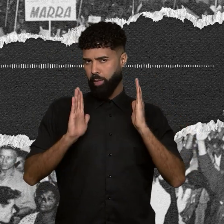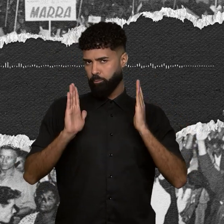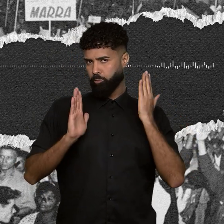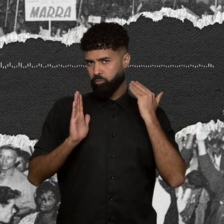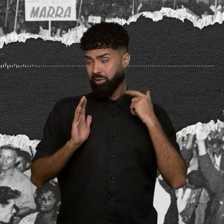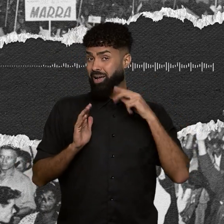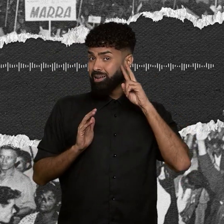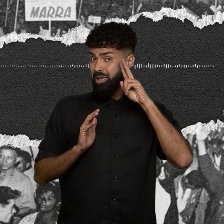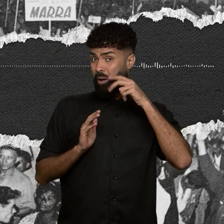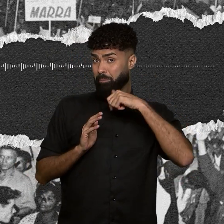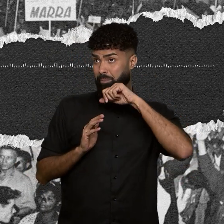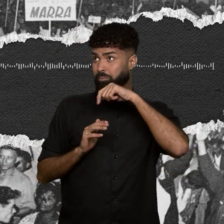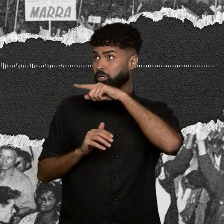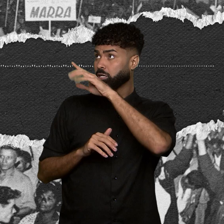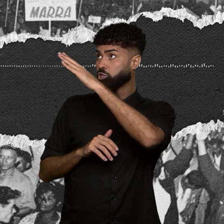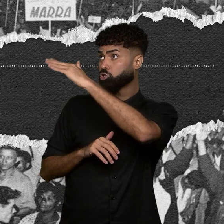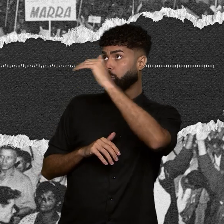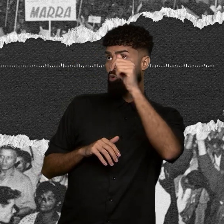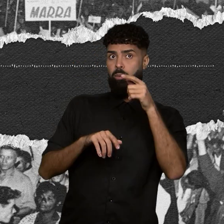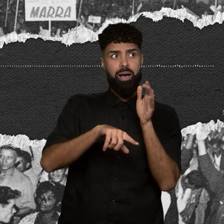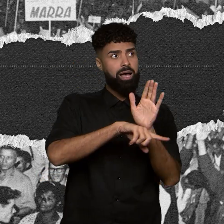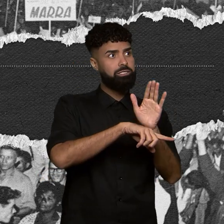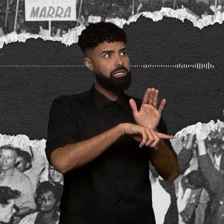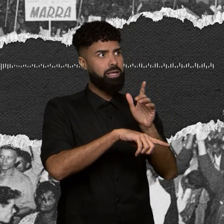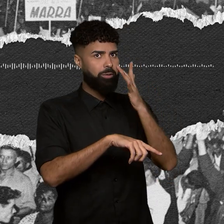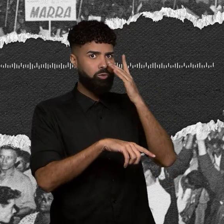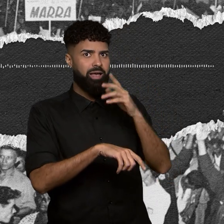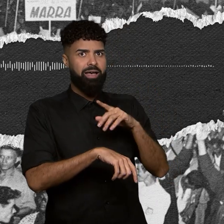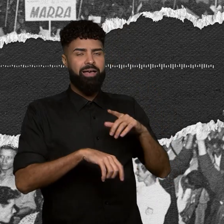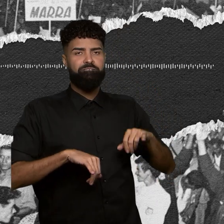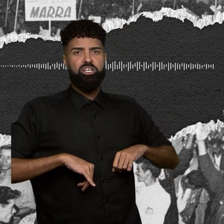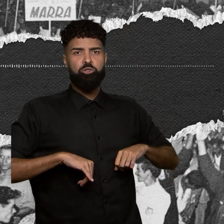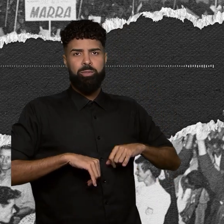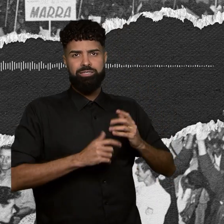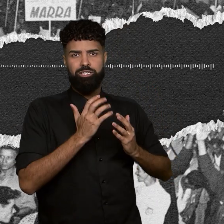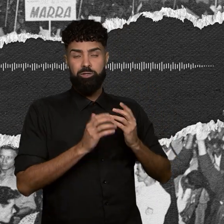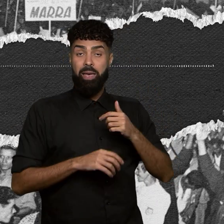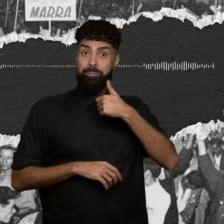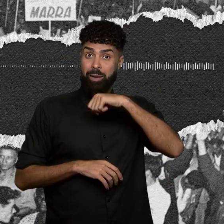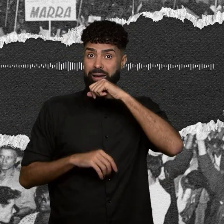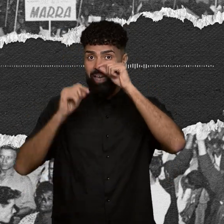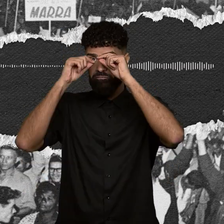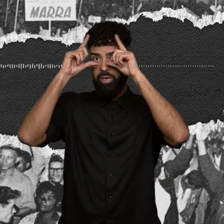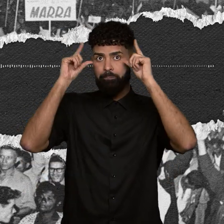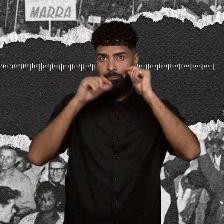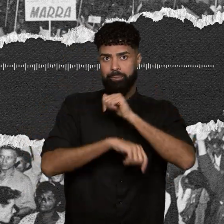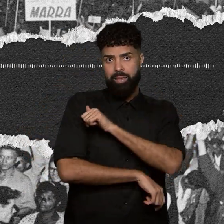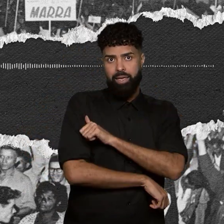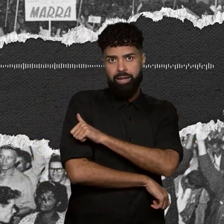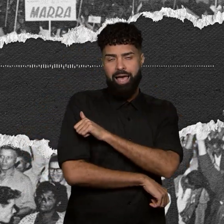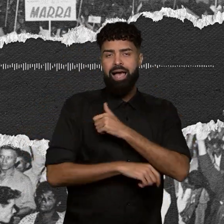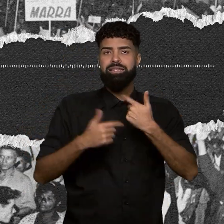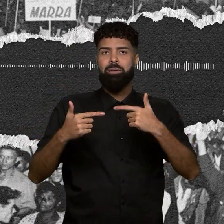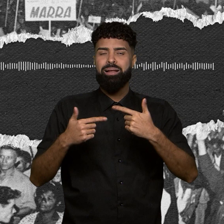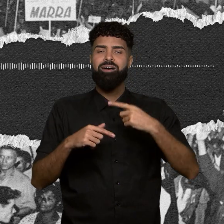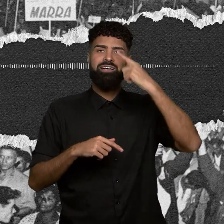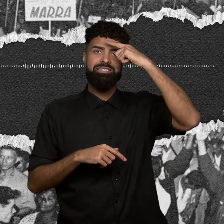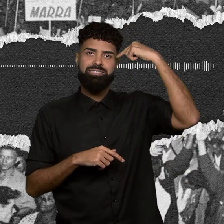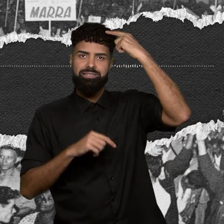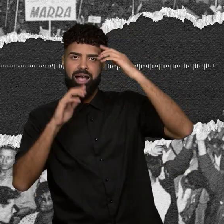sendo convocada para atender as vítimas do incêndio. É minha mãe enfermeira. Na época, trabalhava na Santa Casa de Misericórdia de Santos, que é um hospital